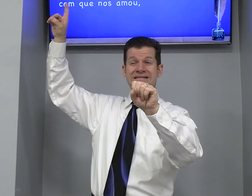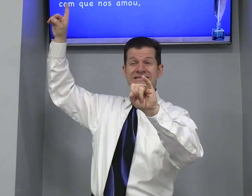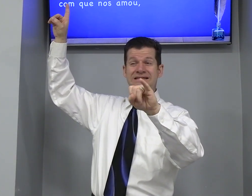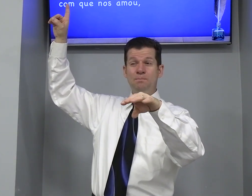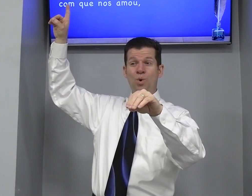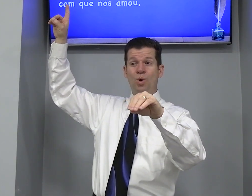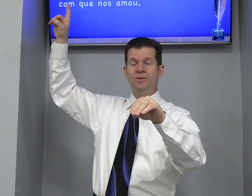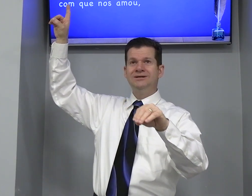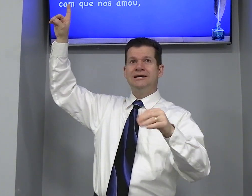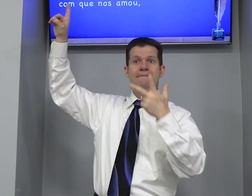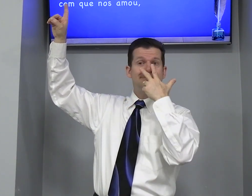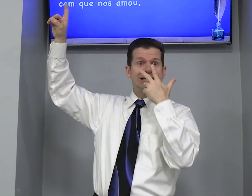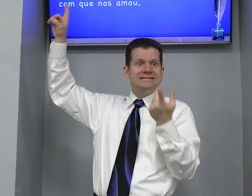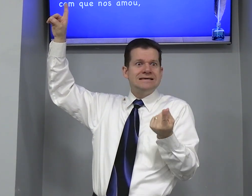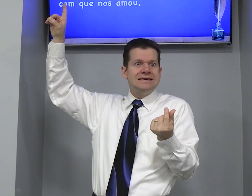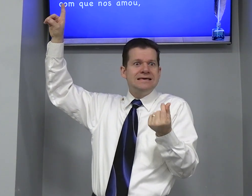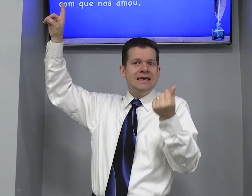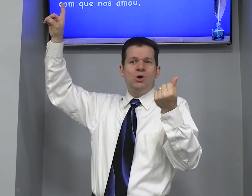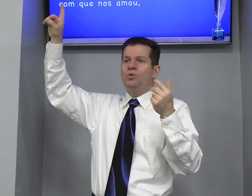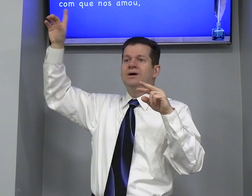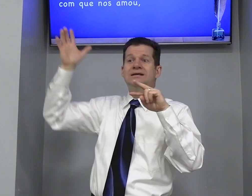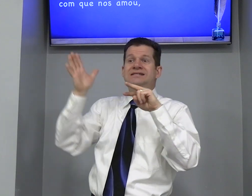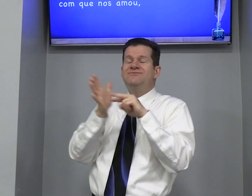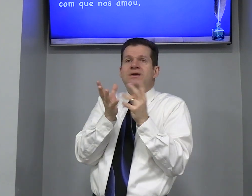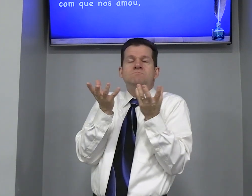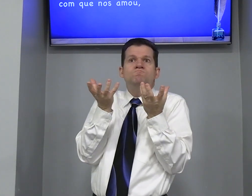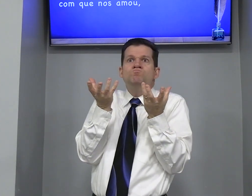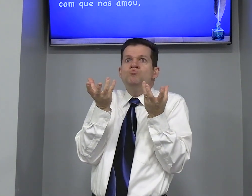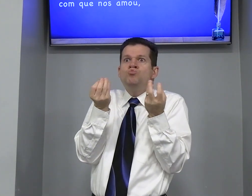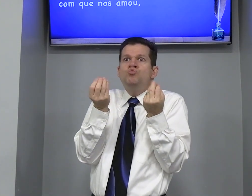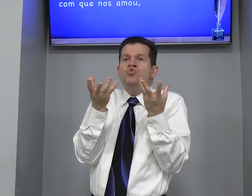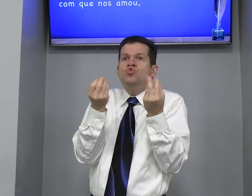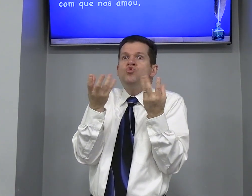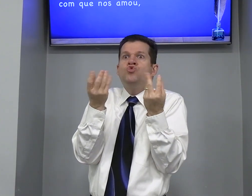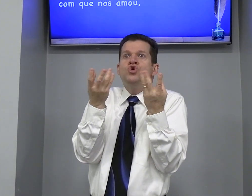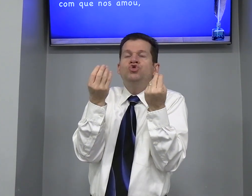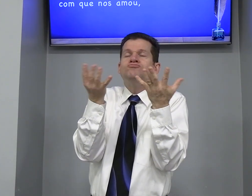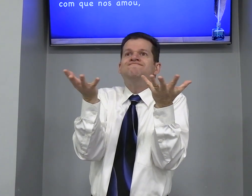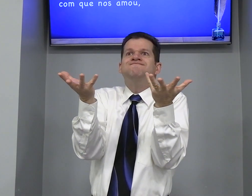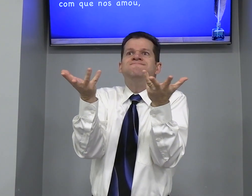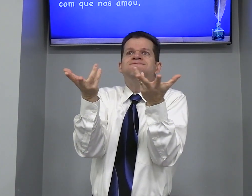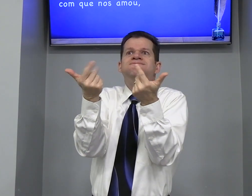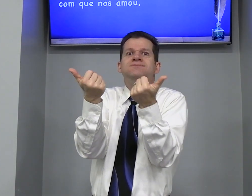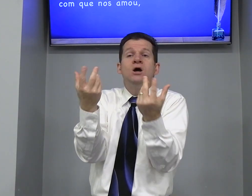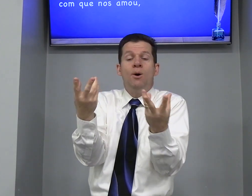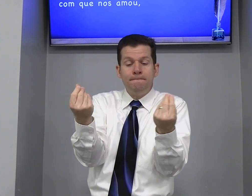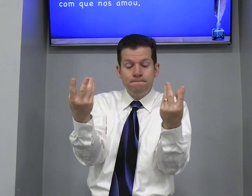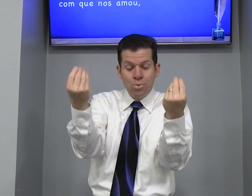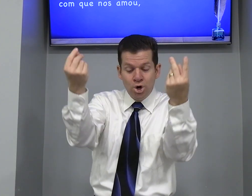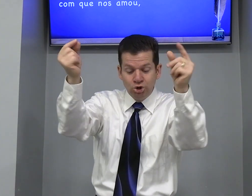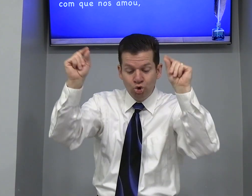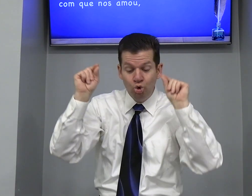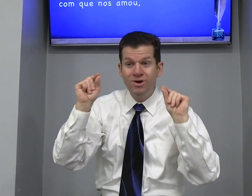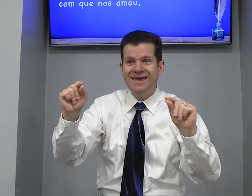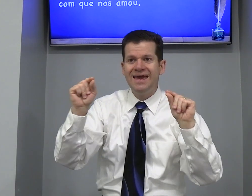Riquíssimo Mas Rico Significa Muito Muito O que?